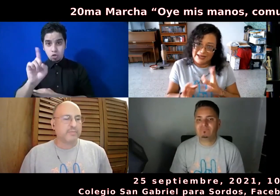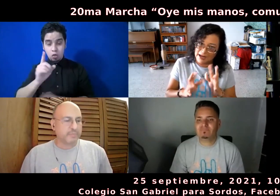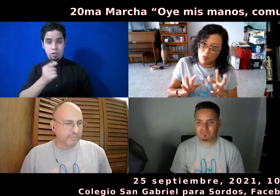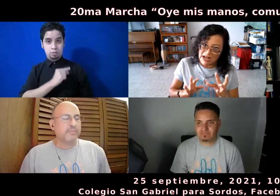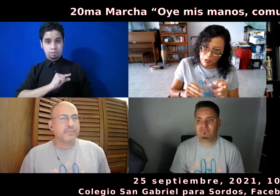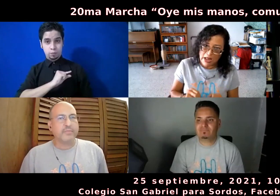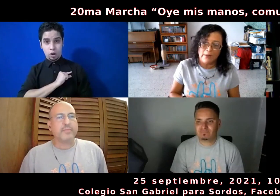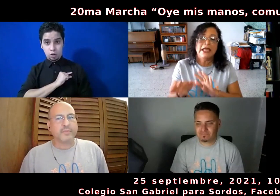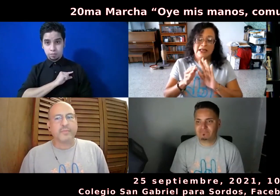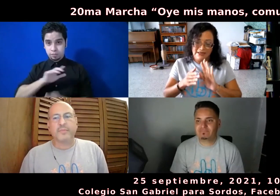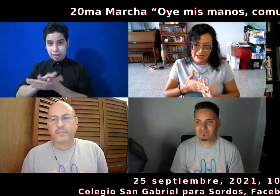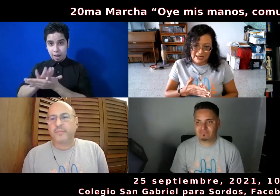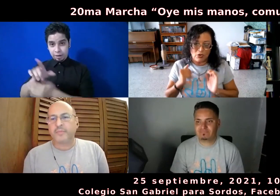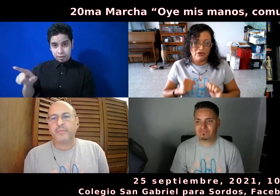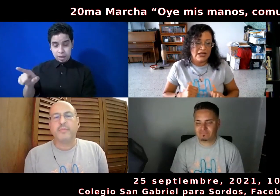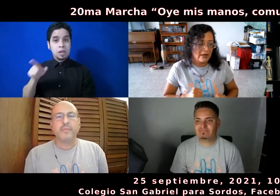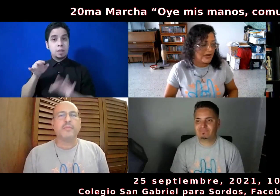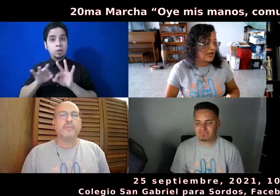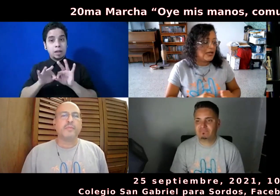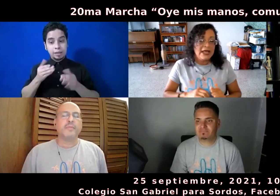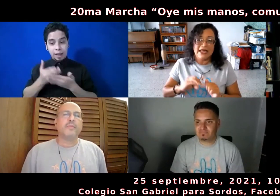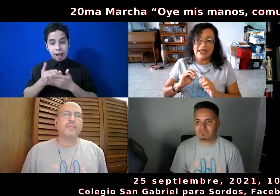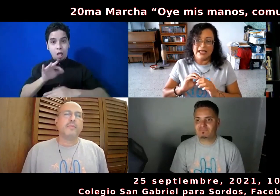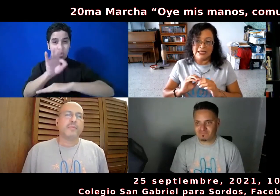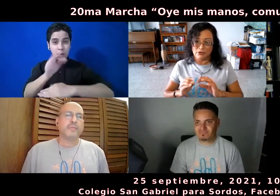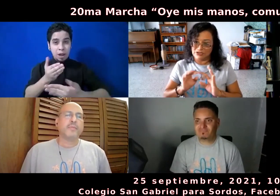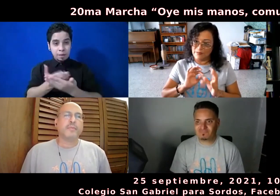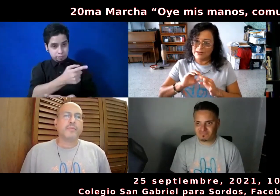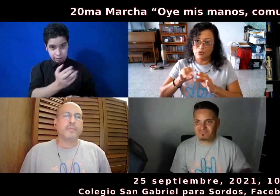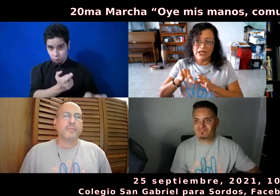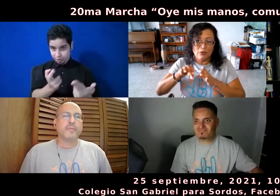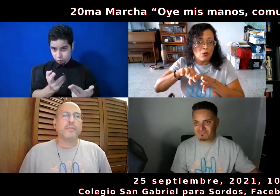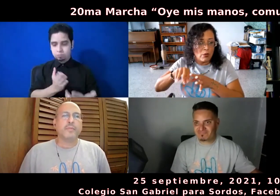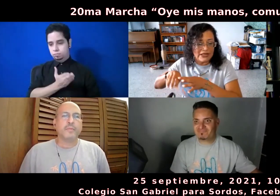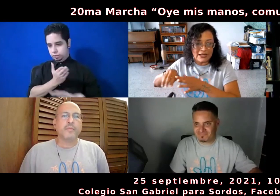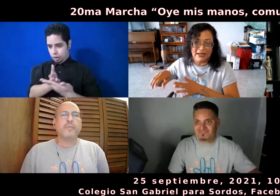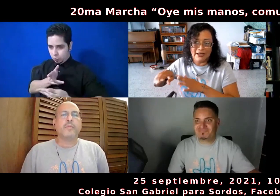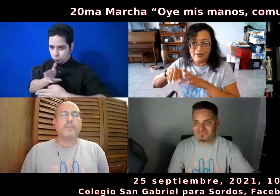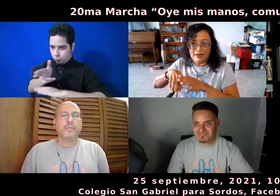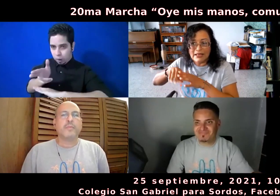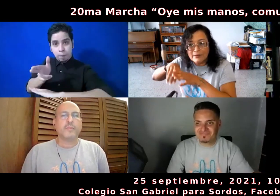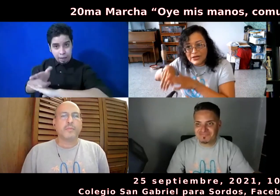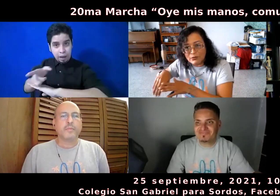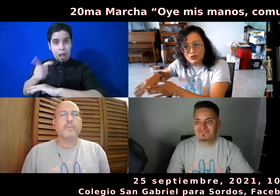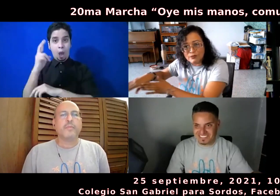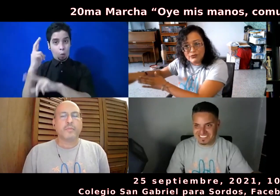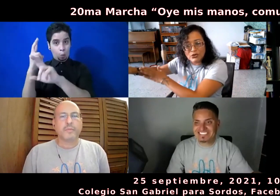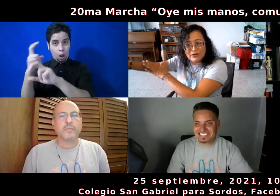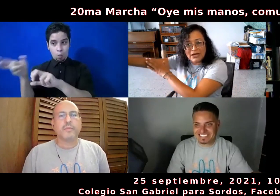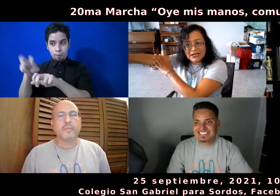llegué como a las 9, llega el colegio San Gabriel y entonces pues se montan en unas bobitas que nos llevan